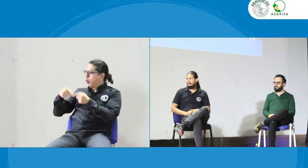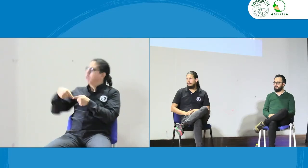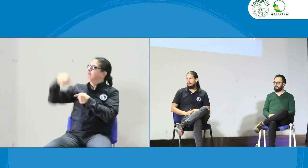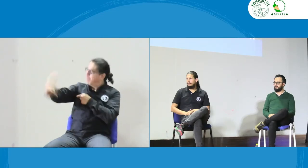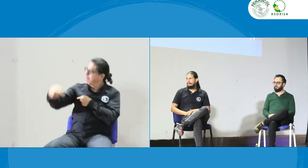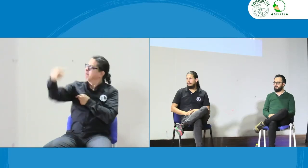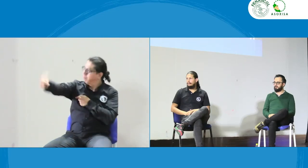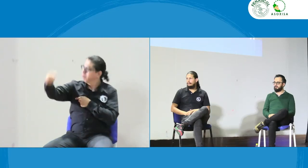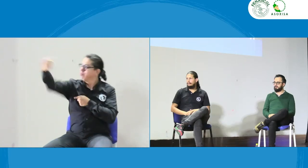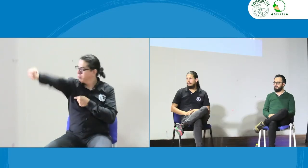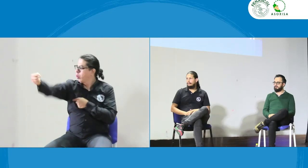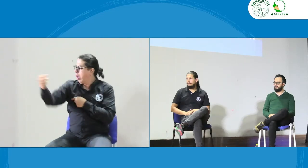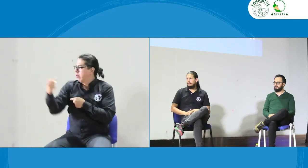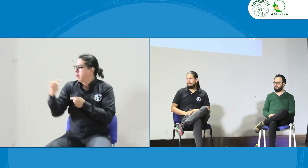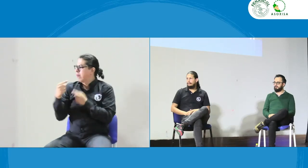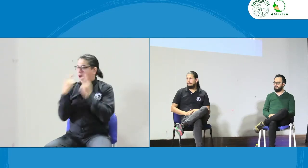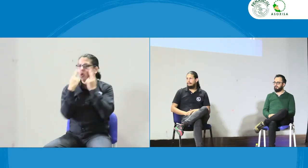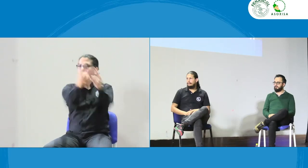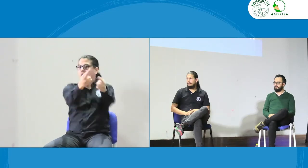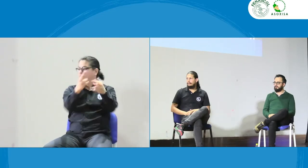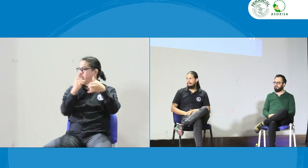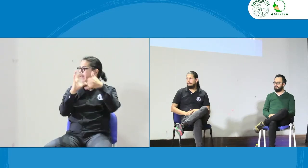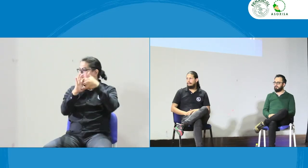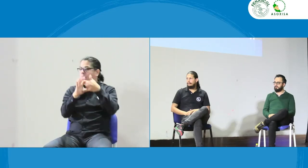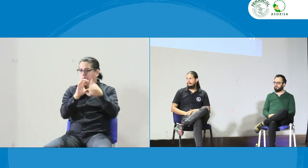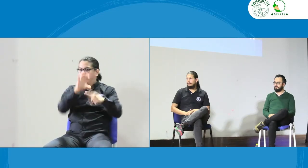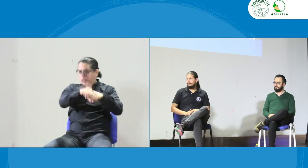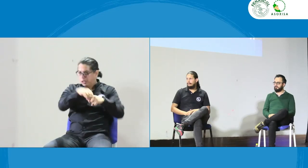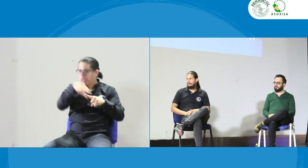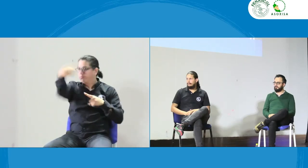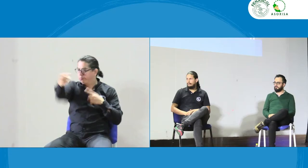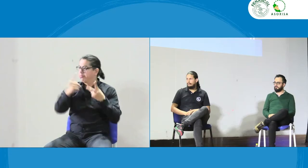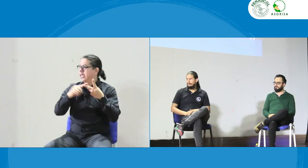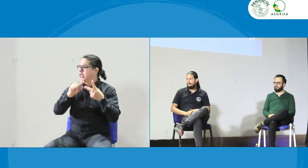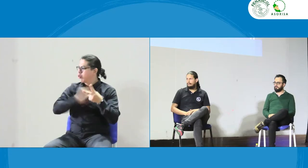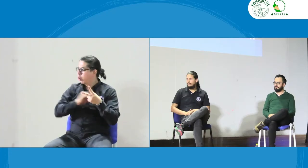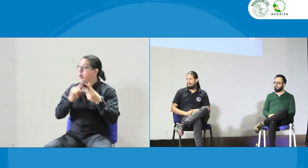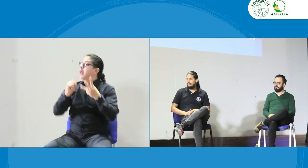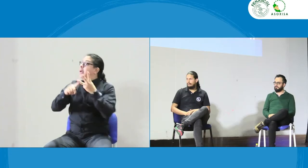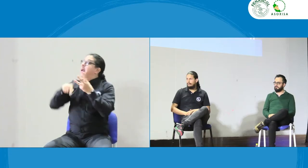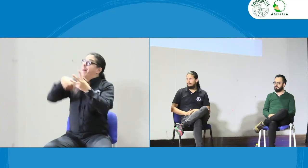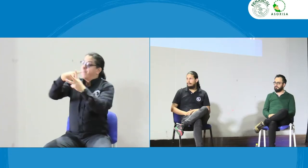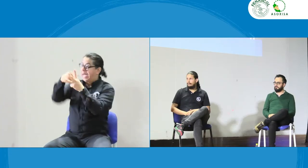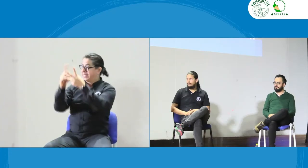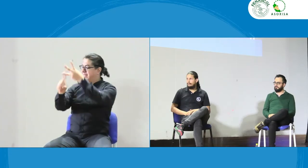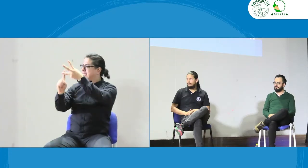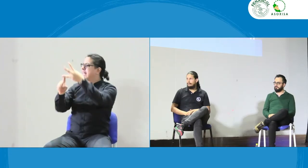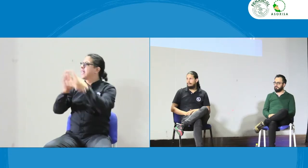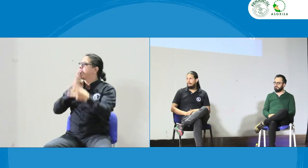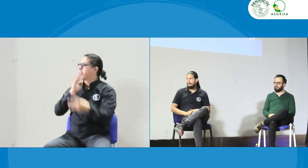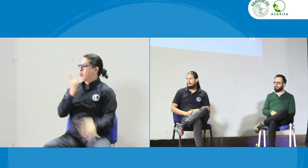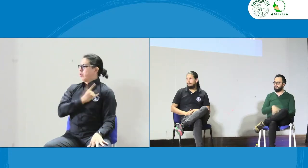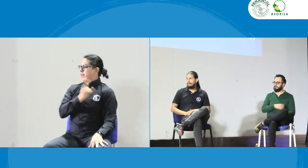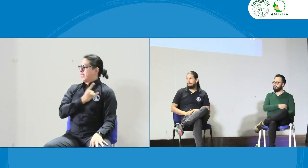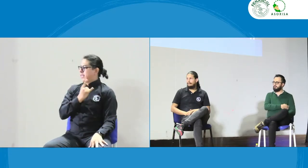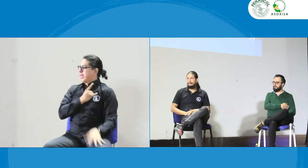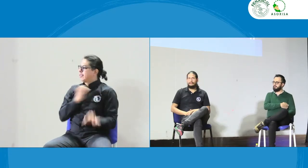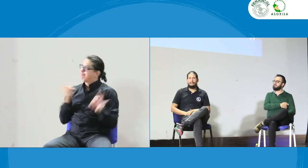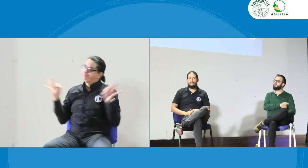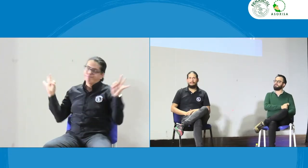como ese sin sabor como lastimosamente no estuvieron pero pues obviamente tenemos que reconocerlos como federación y pues